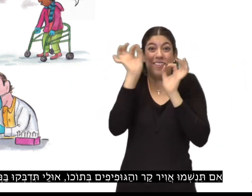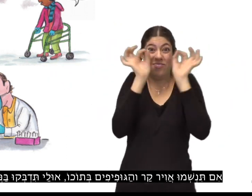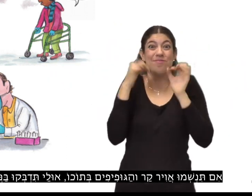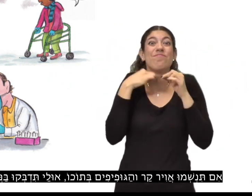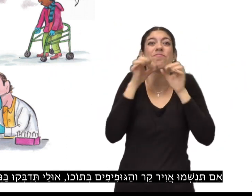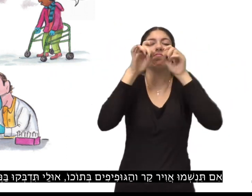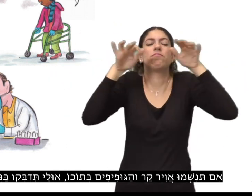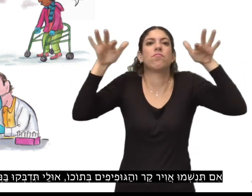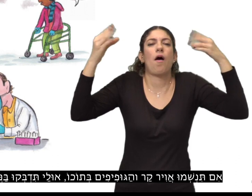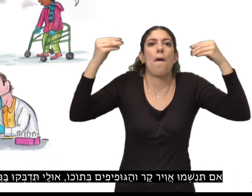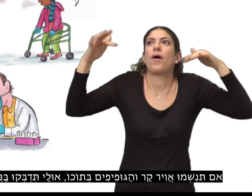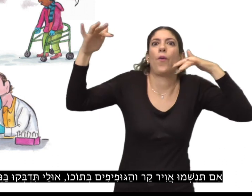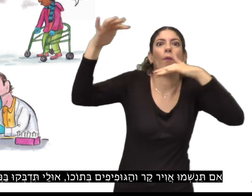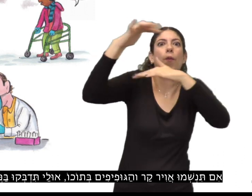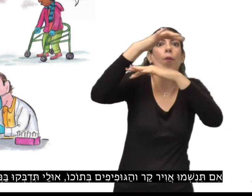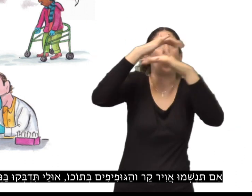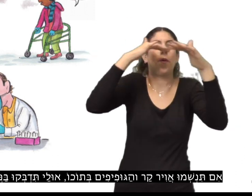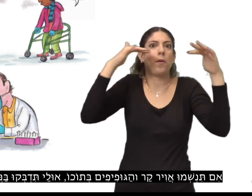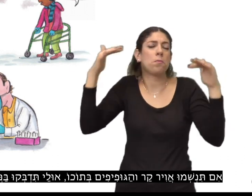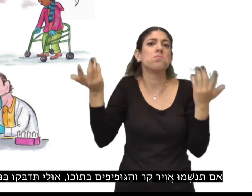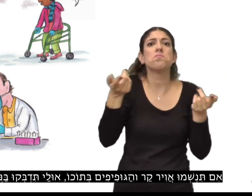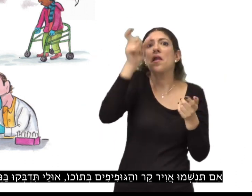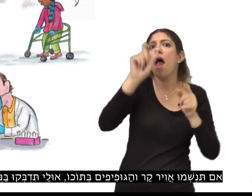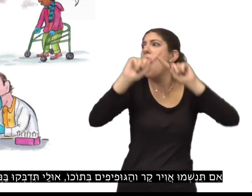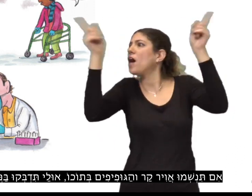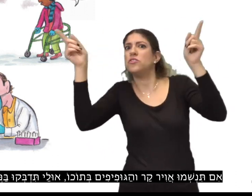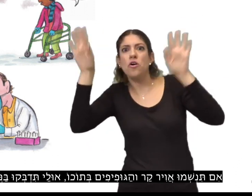אם תנשמו אוויר קר והגופיפים בתוכו, אולי תדבקו בנגיף.